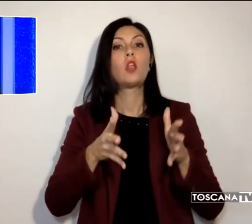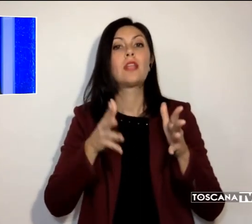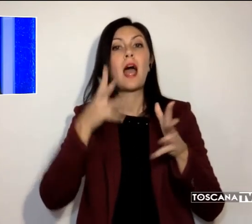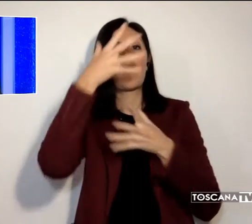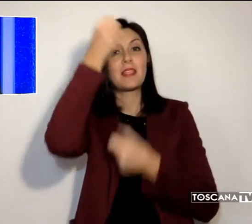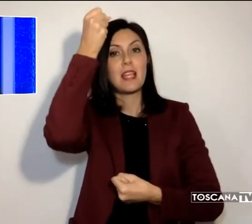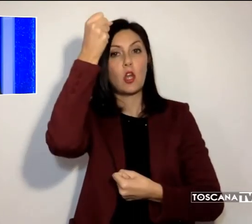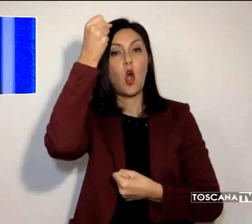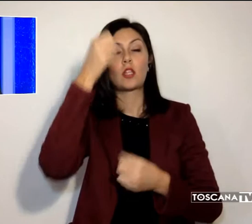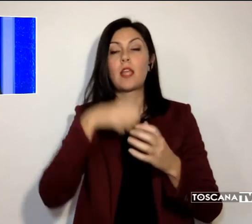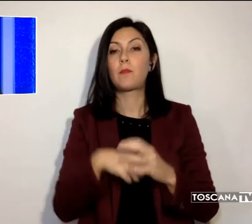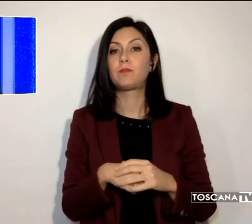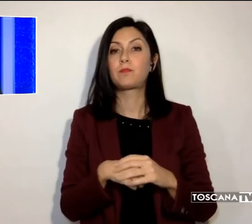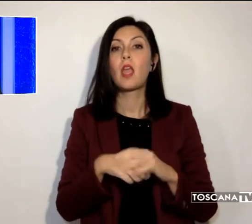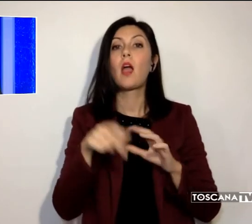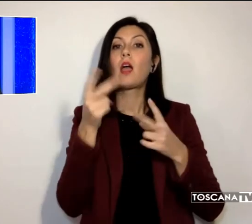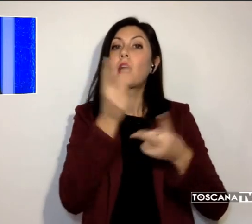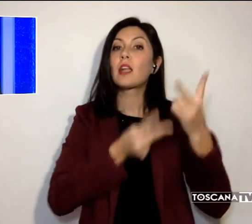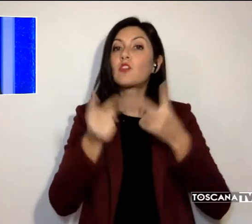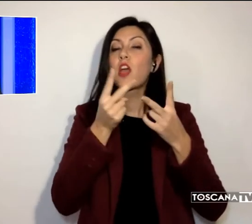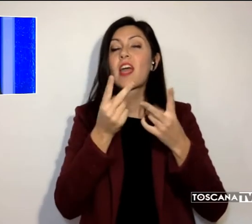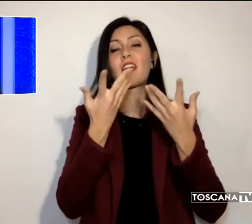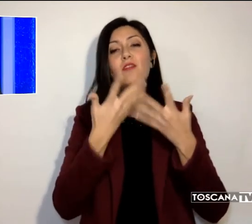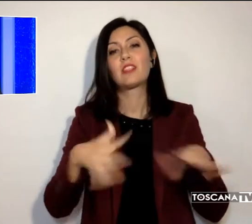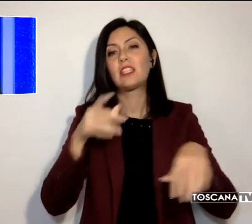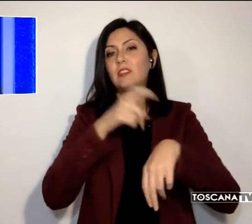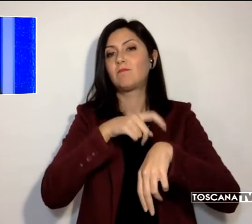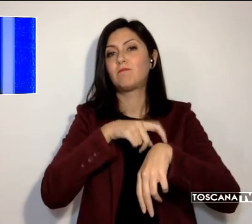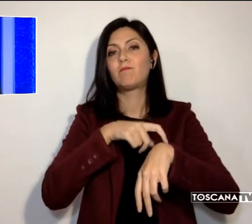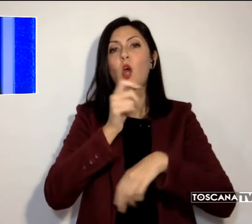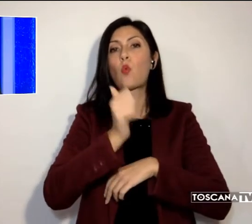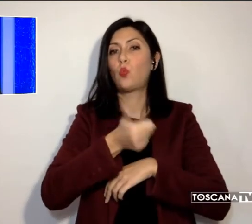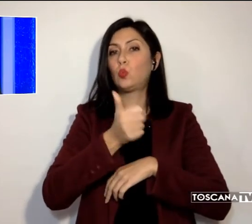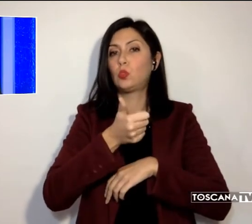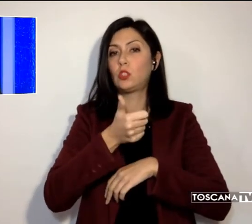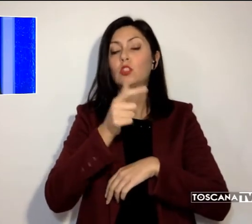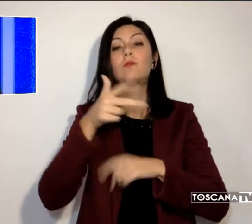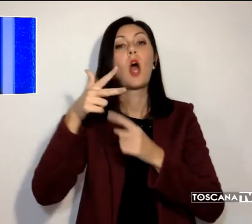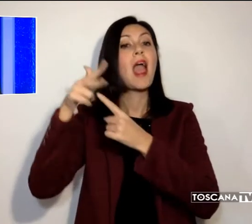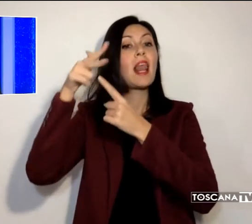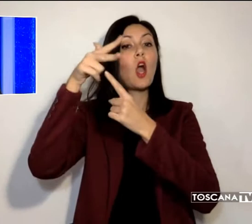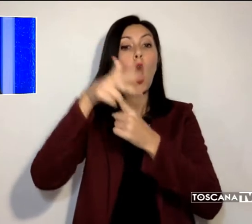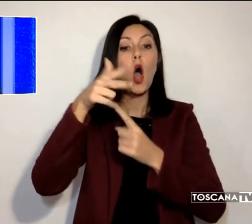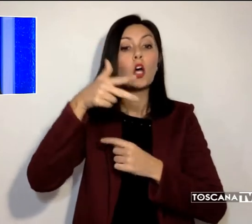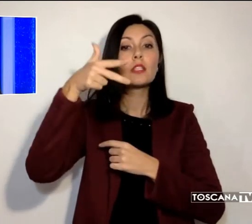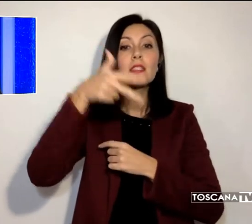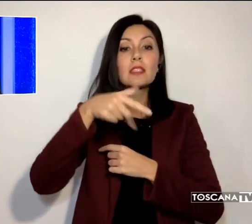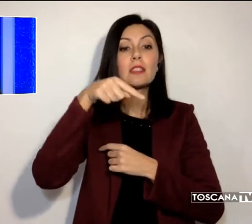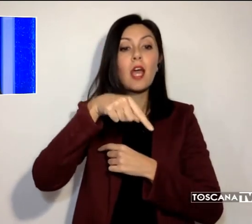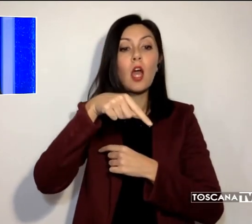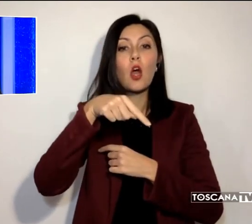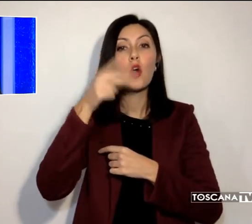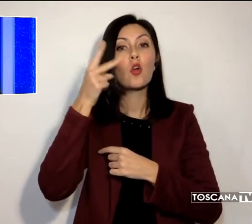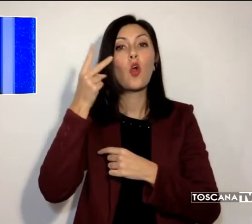ricerche sono terminate intorno alle 11, quando dall'elicottero è stato avvistato il corpo che si